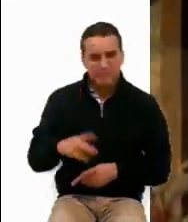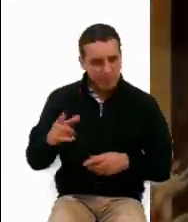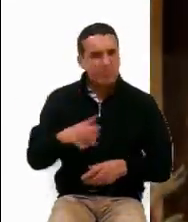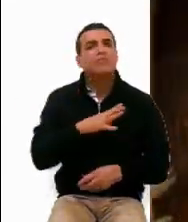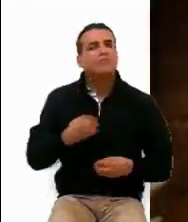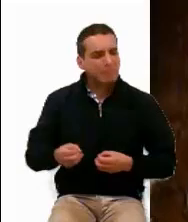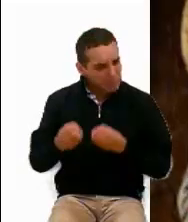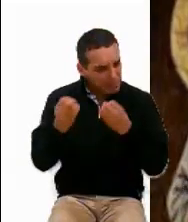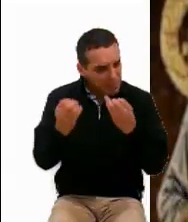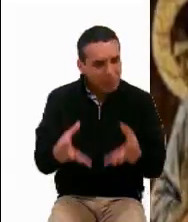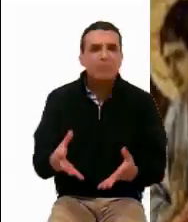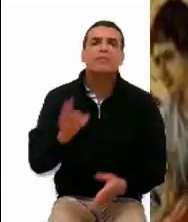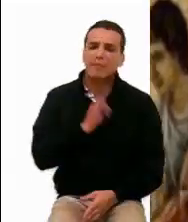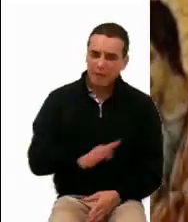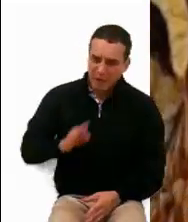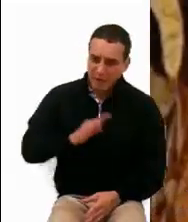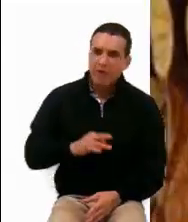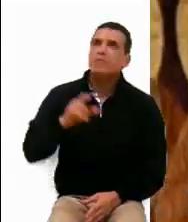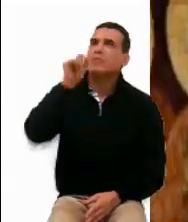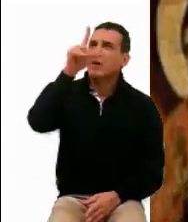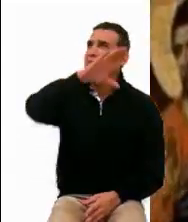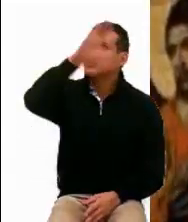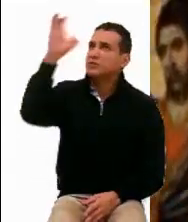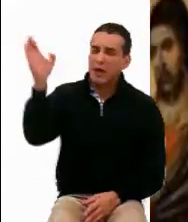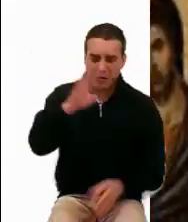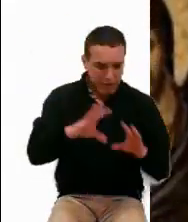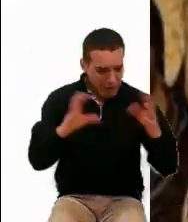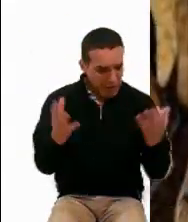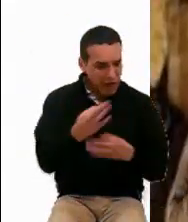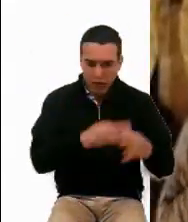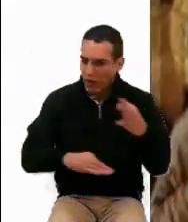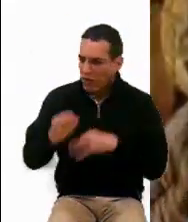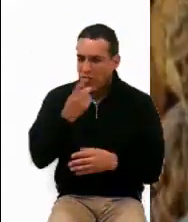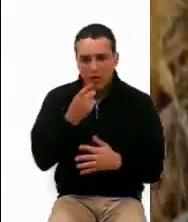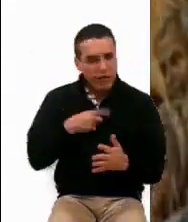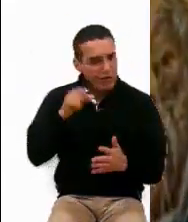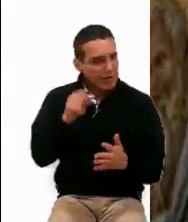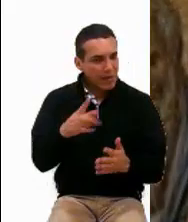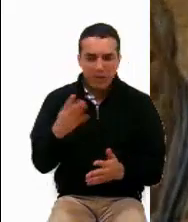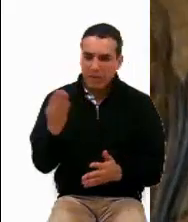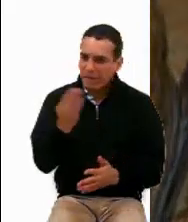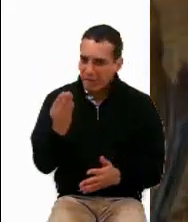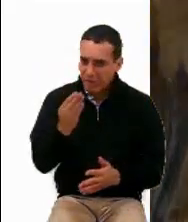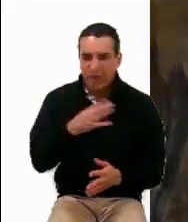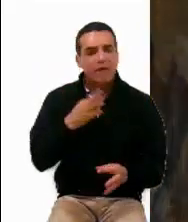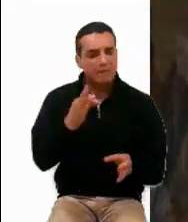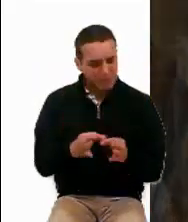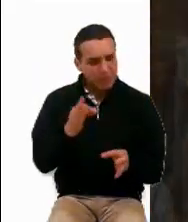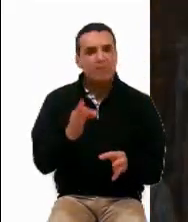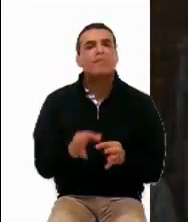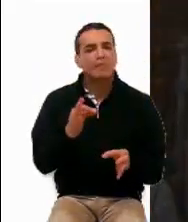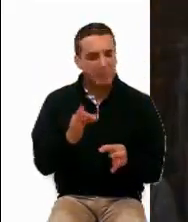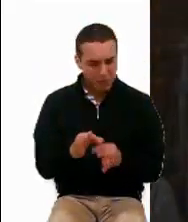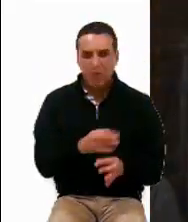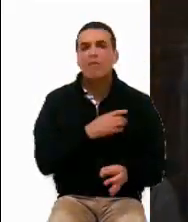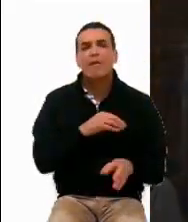Yo les aseguro que antes se acabará en el cielo y la tierra, que deje de cumplirse hasta la más pequeña letra o coma de la ley.